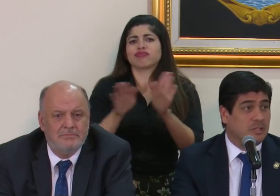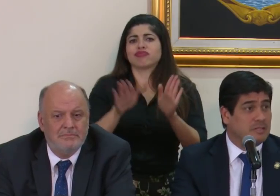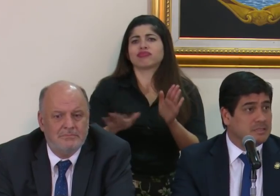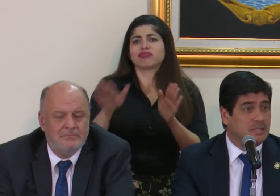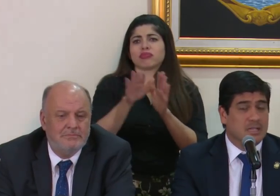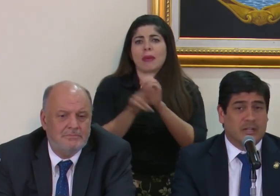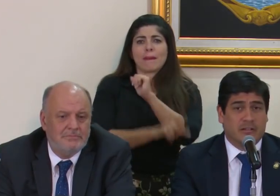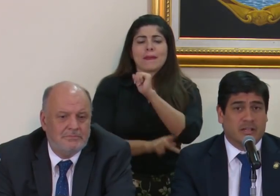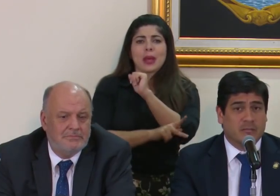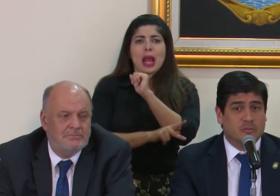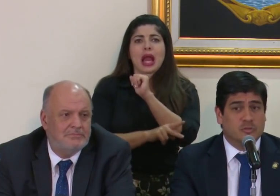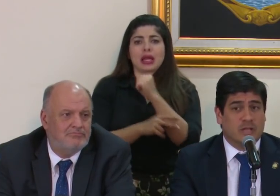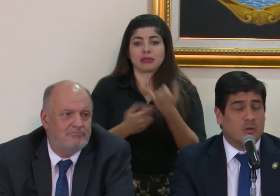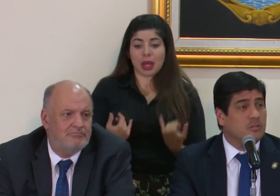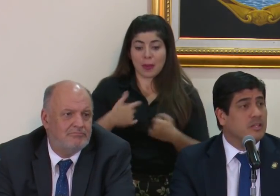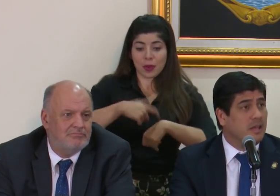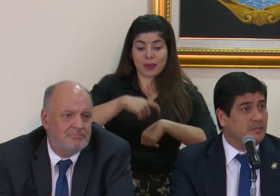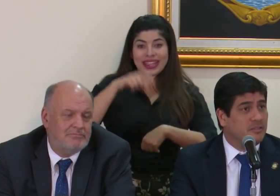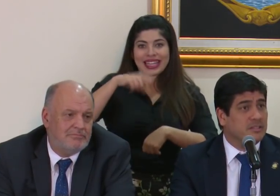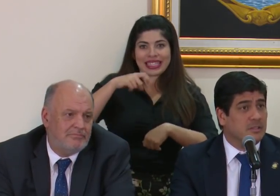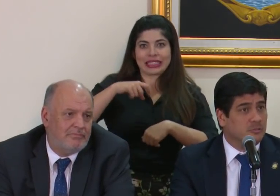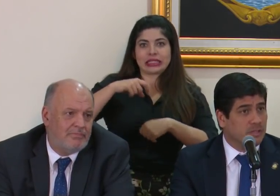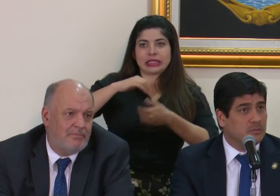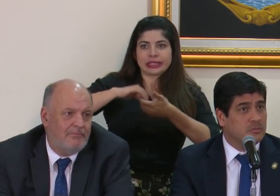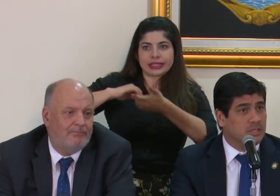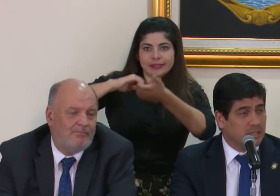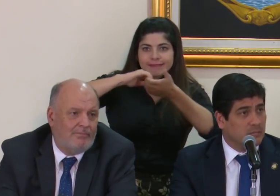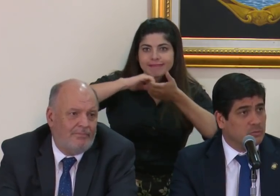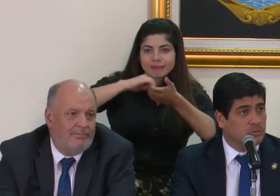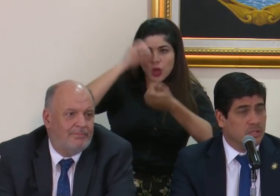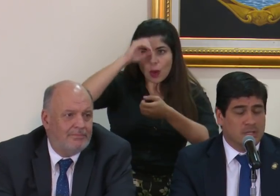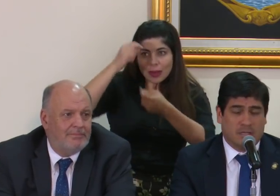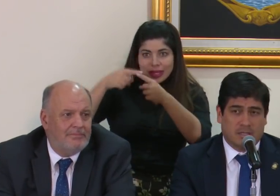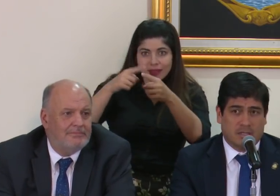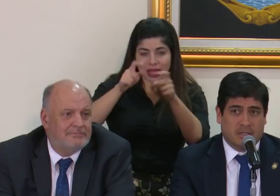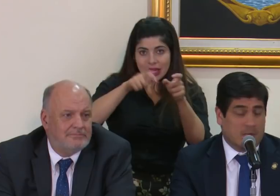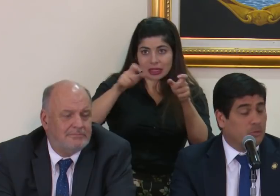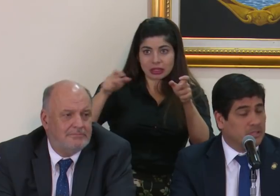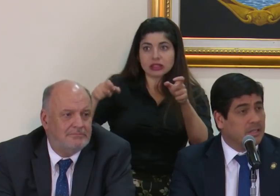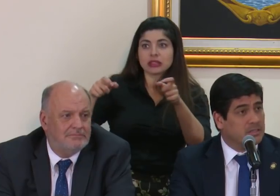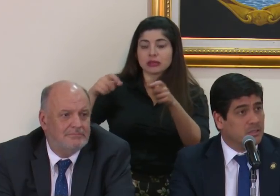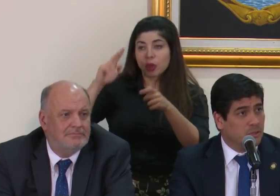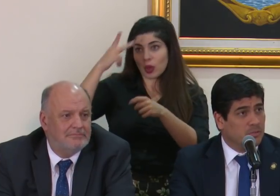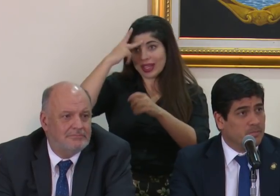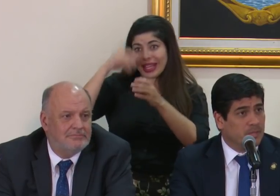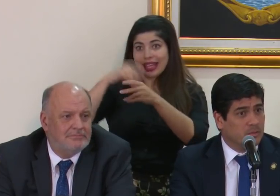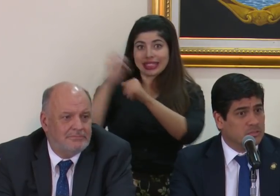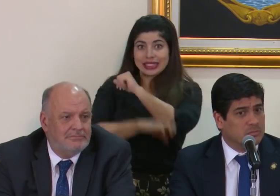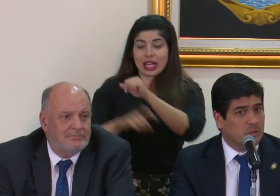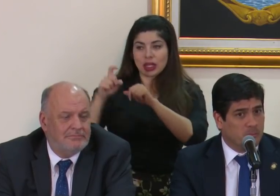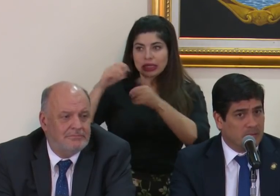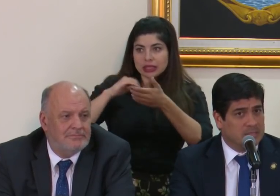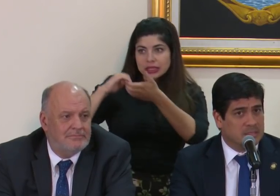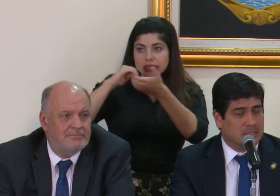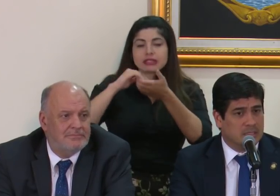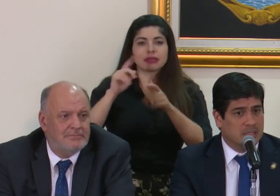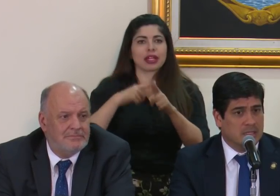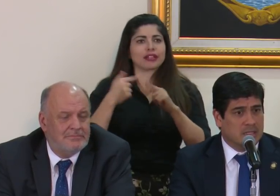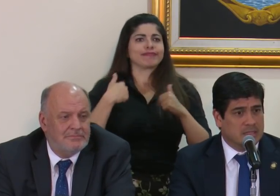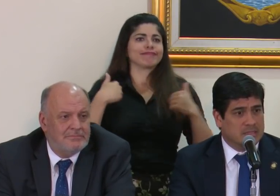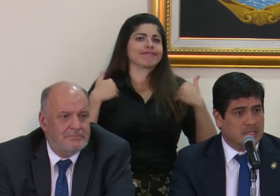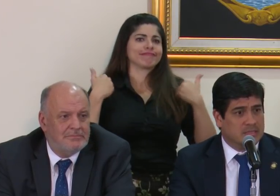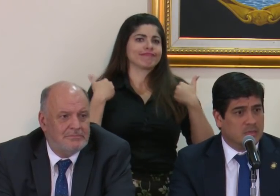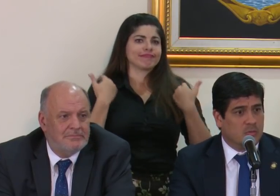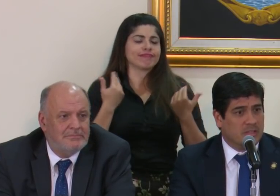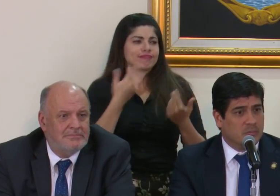tiempos, otra vez, que requerimos una unidad frente a los retos que tenemos en la política exterior. Entonces, me complace que